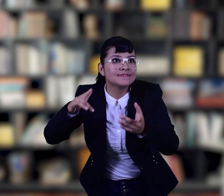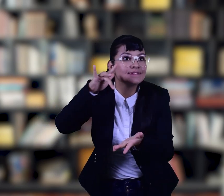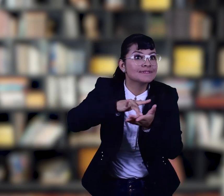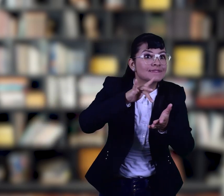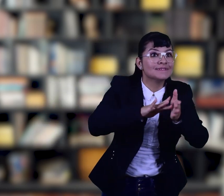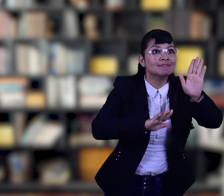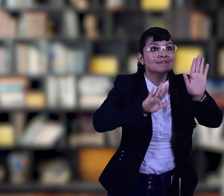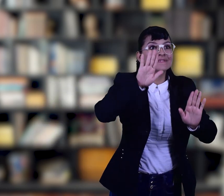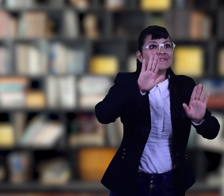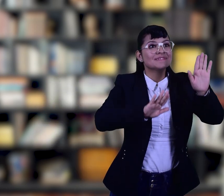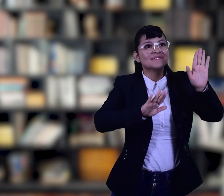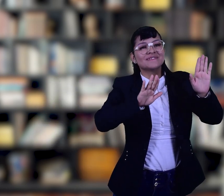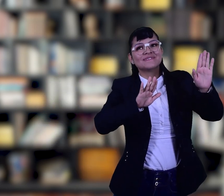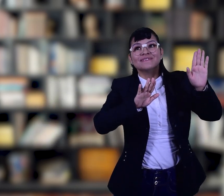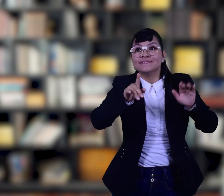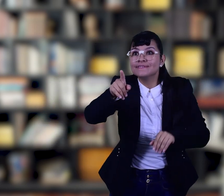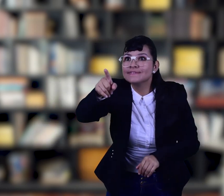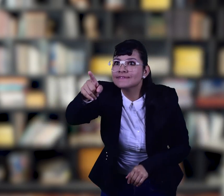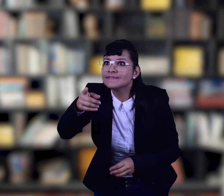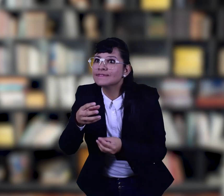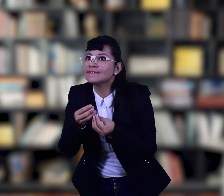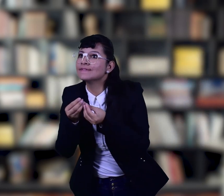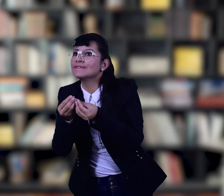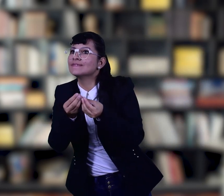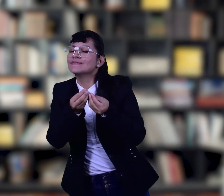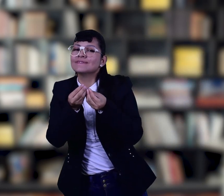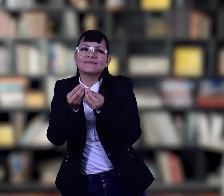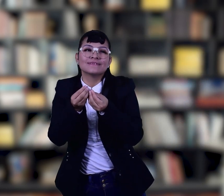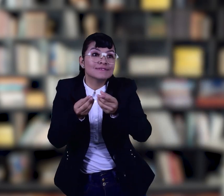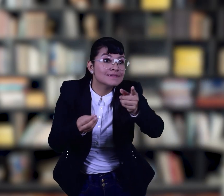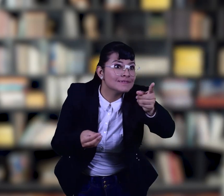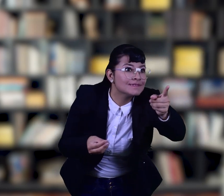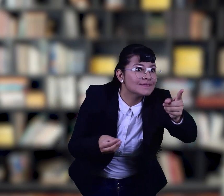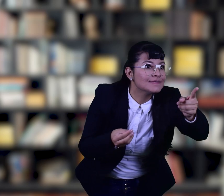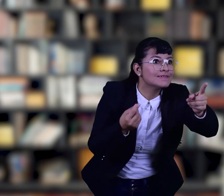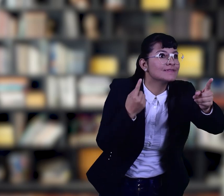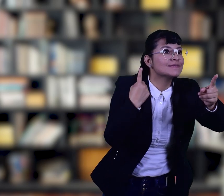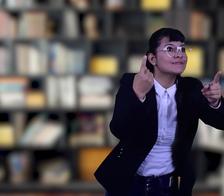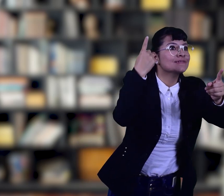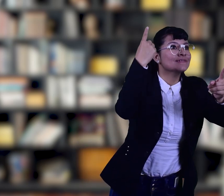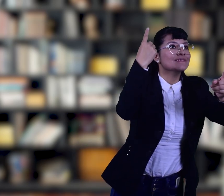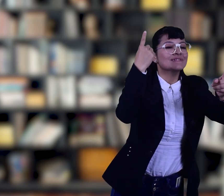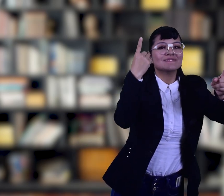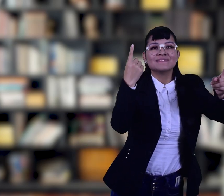Participación. Consejos. Política.